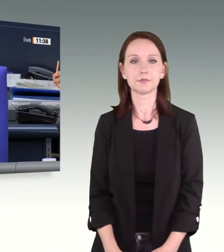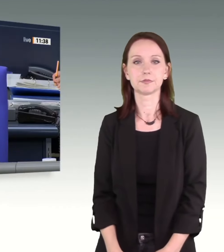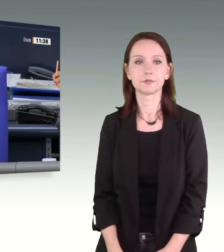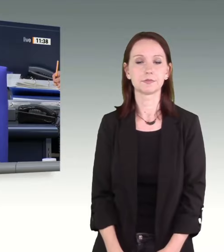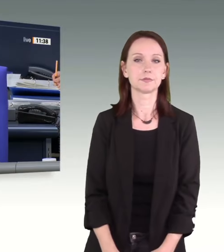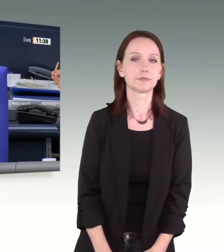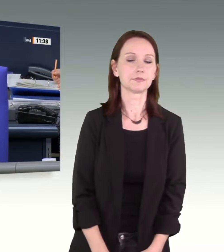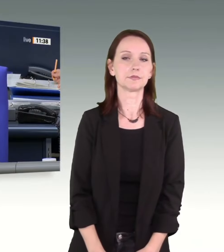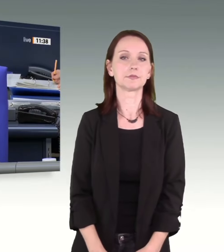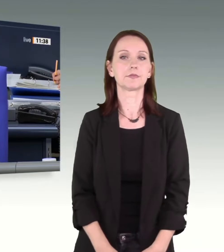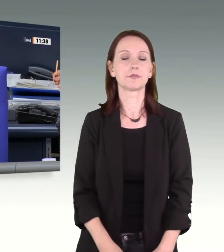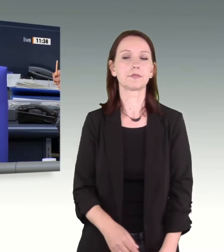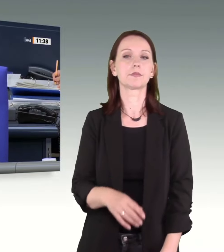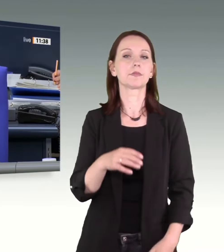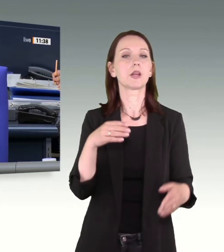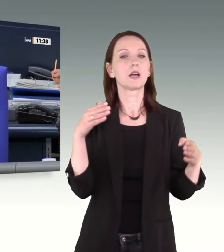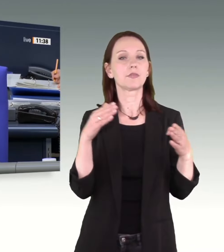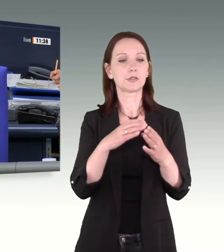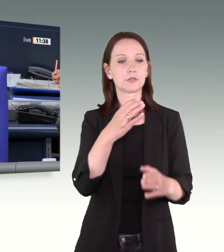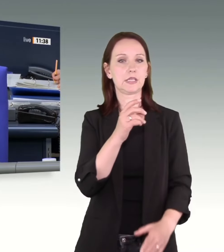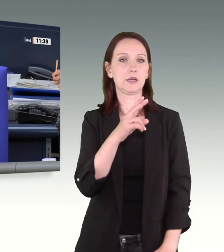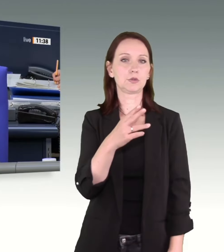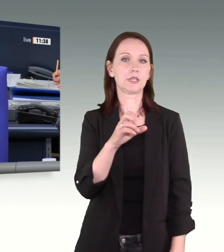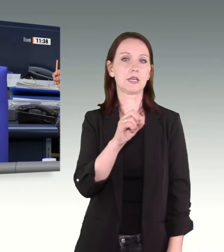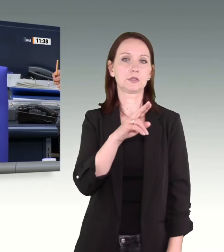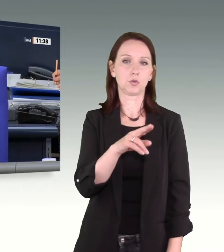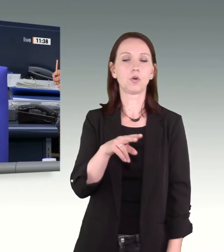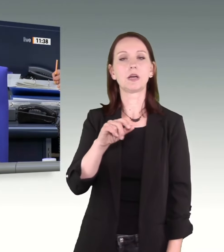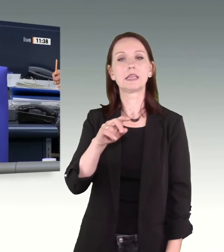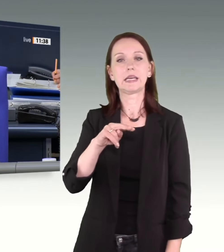Das Wort hat Nina Borken für die CDU-CSU-Fraktion.